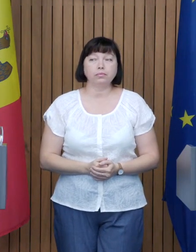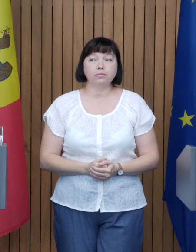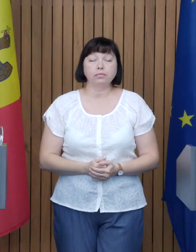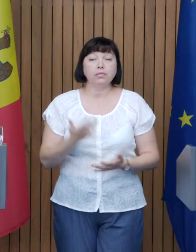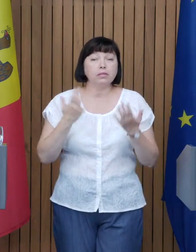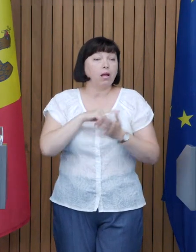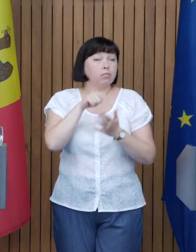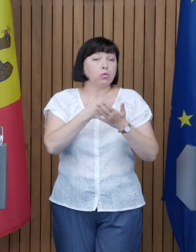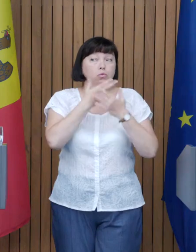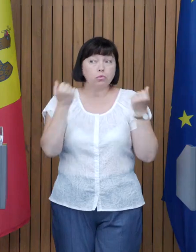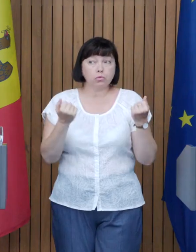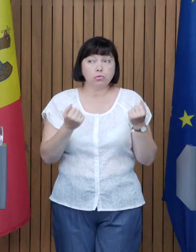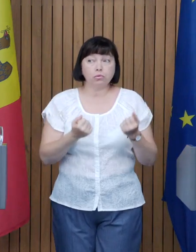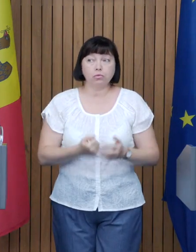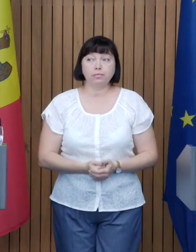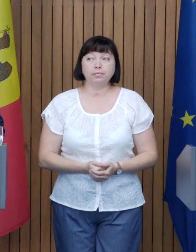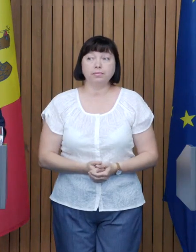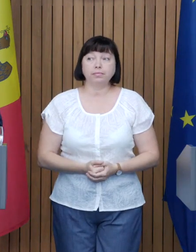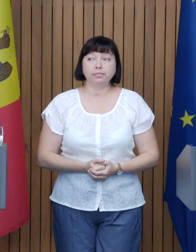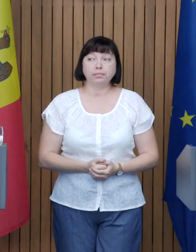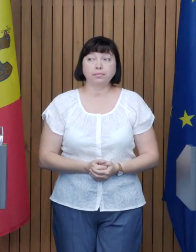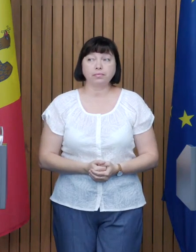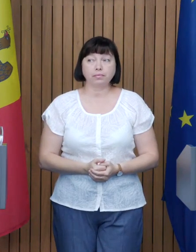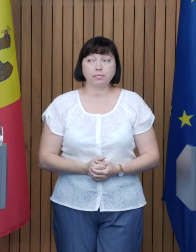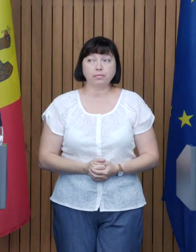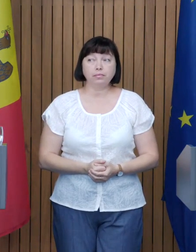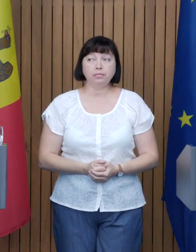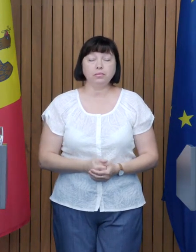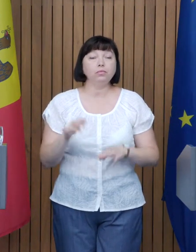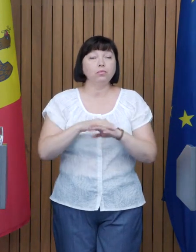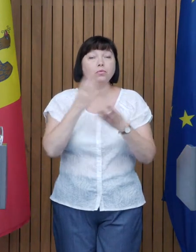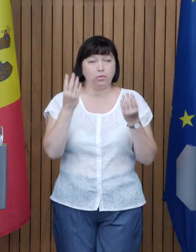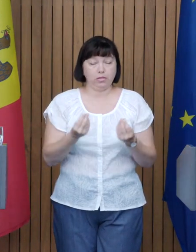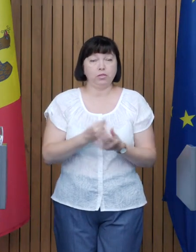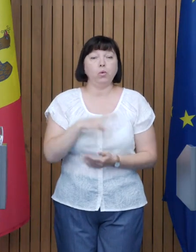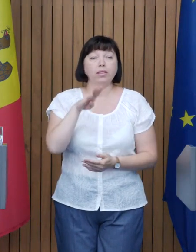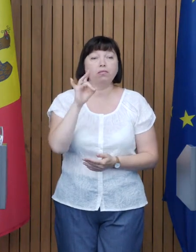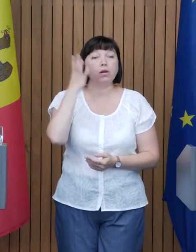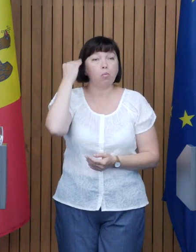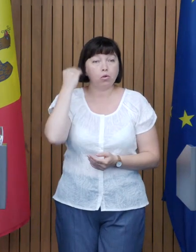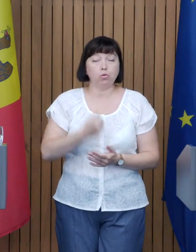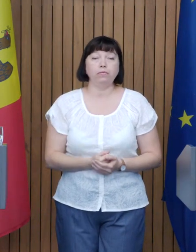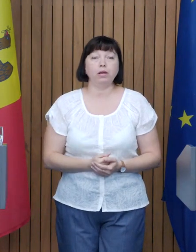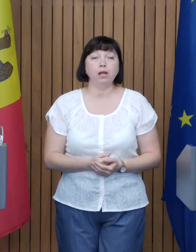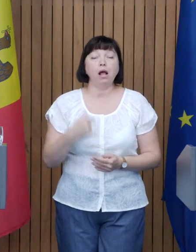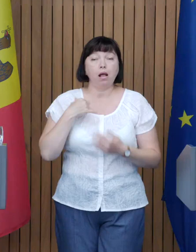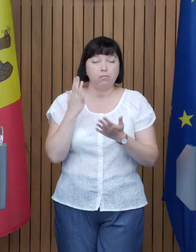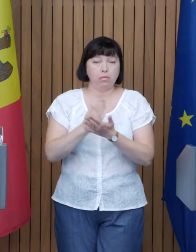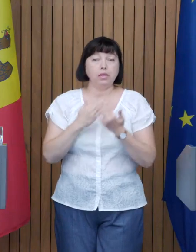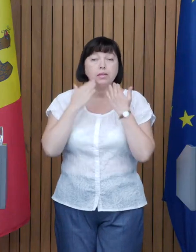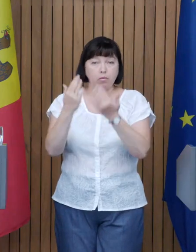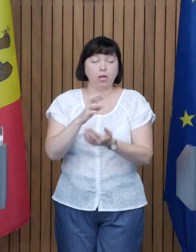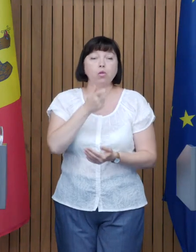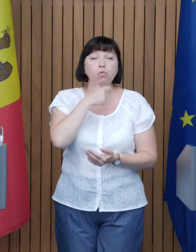Dacă nu sunt alte întrebări... A, vă rog Bună ziua, Satlana Gore TVR Moldova Am o întrebare pentru